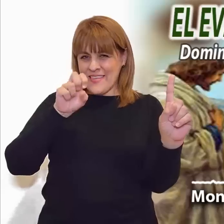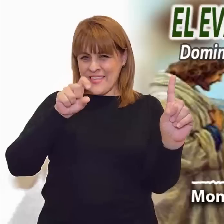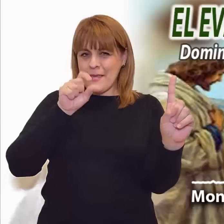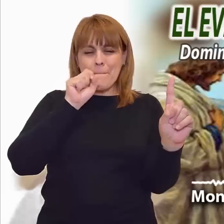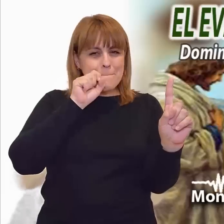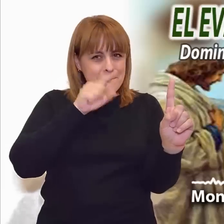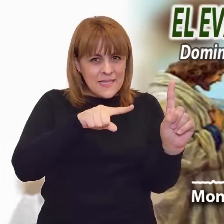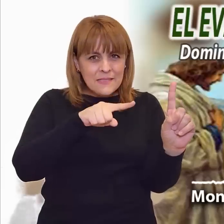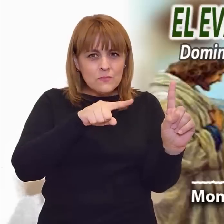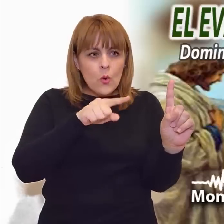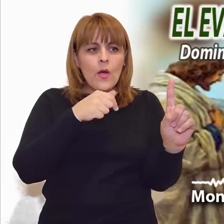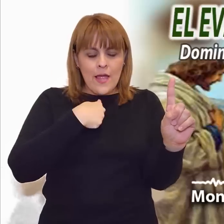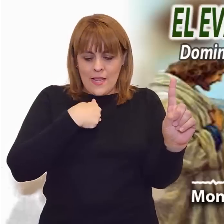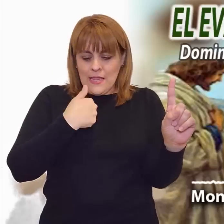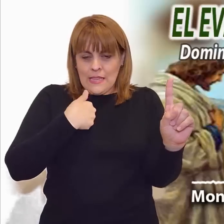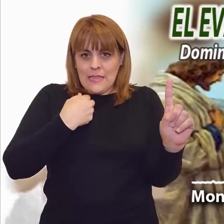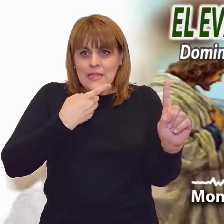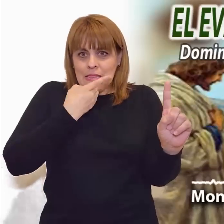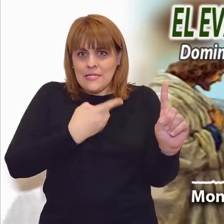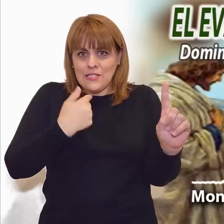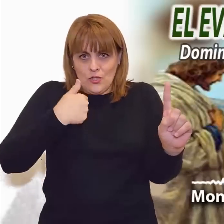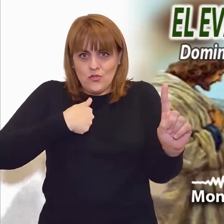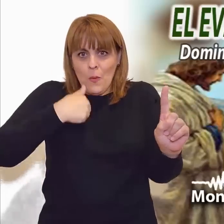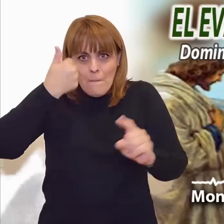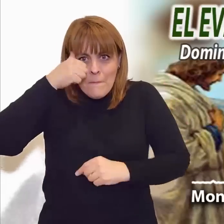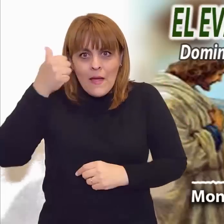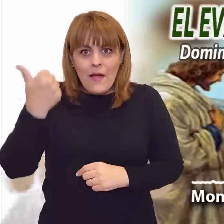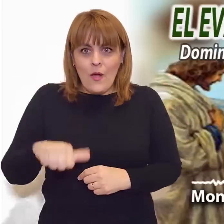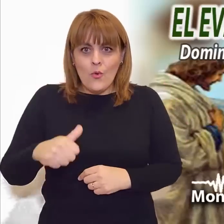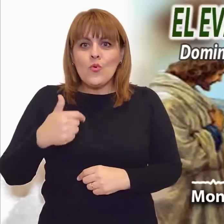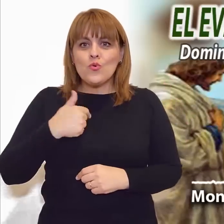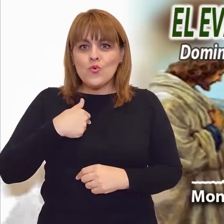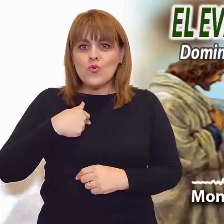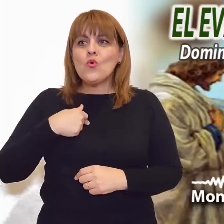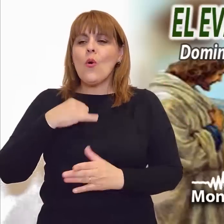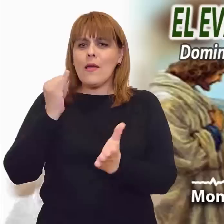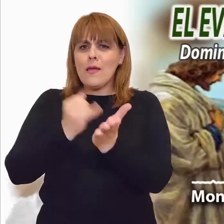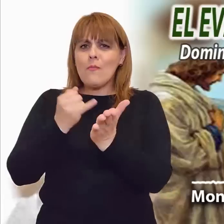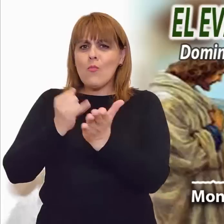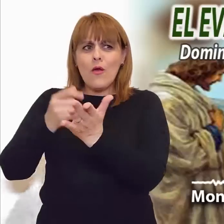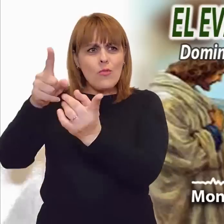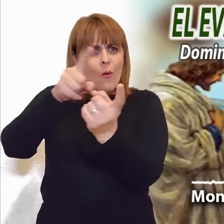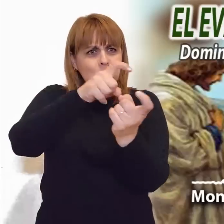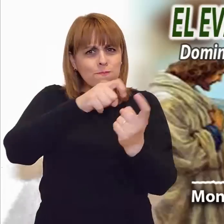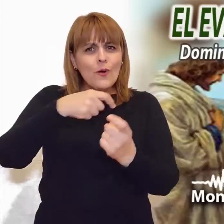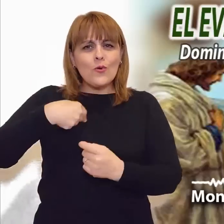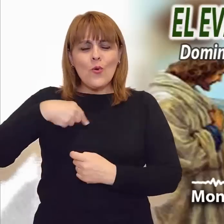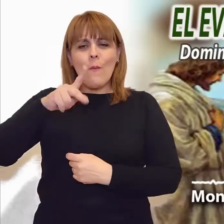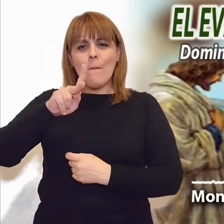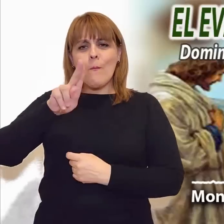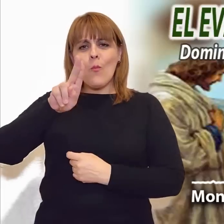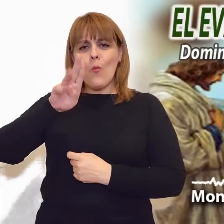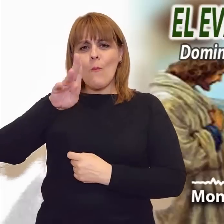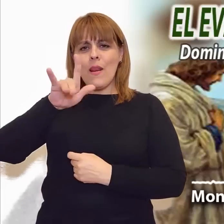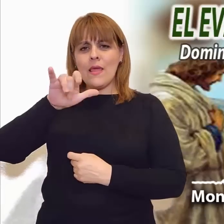entienden los fariseos, quienes se daban baños de santidad y pretendían cuidar la pureza de la ley y las costumbres.